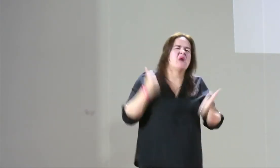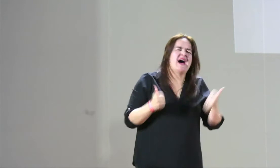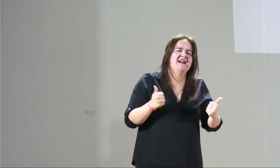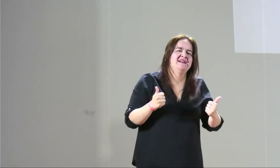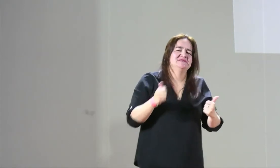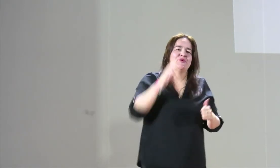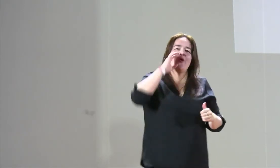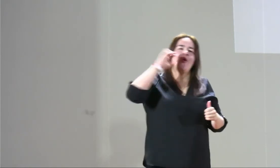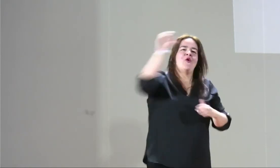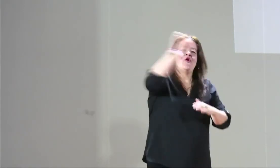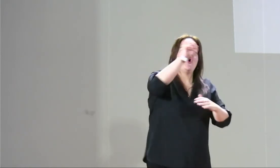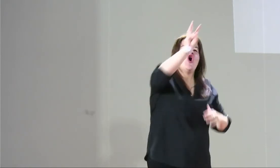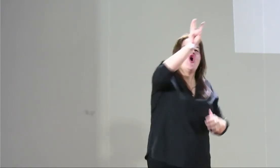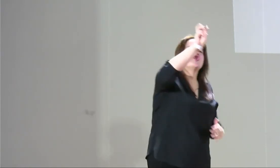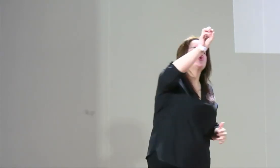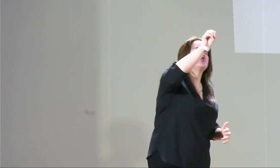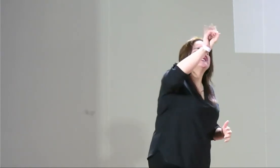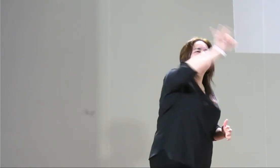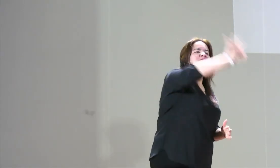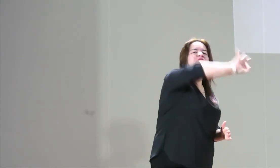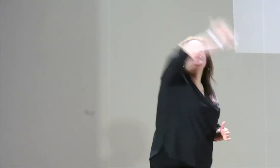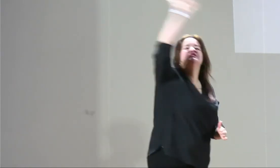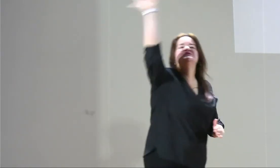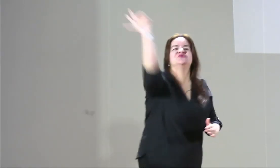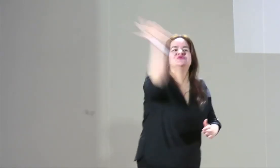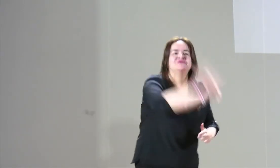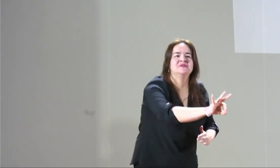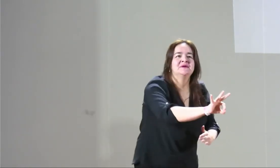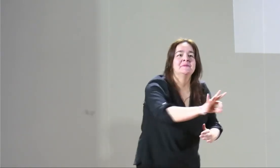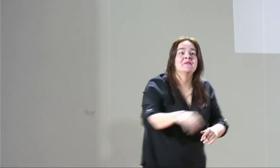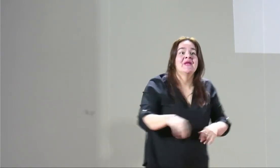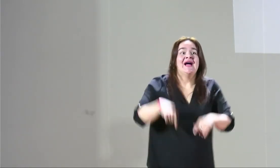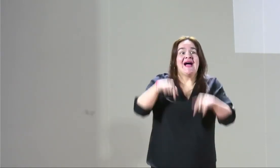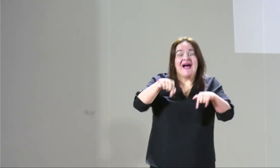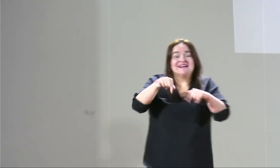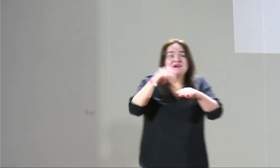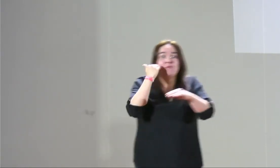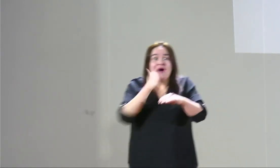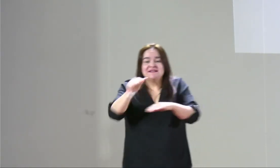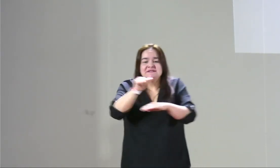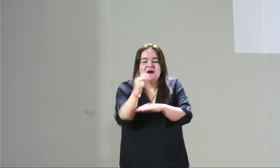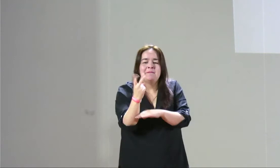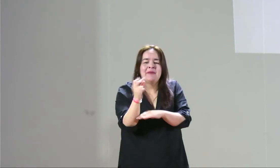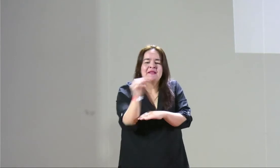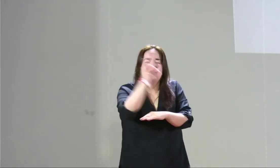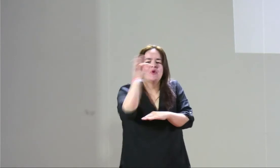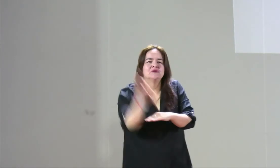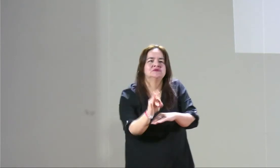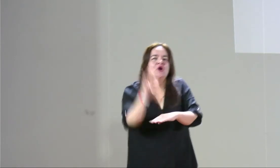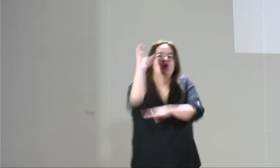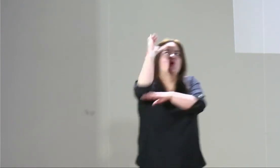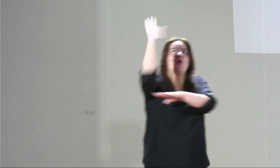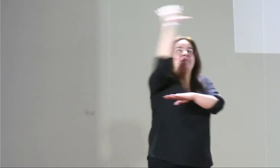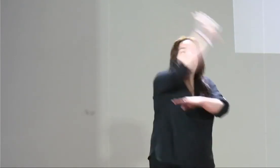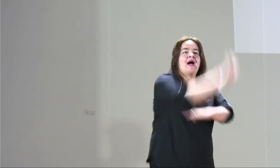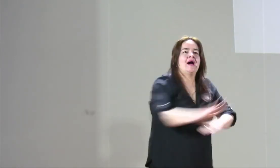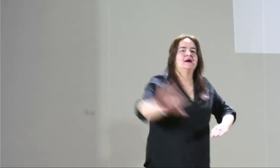el gobierno aún no tiene una ruta de atención a las mujeres. ¿Qué pasa? Que el 80% son